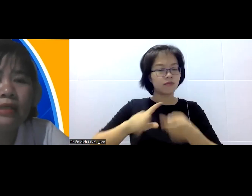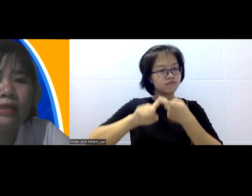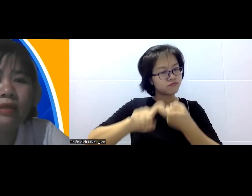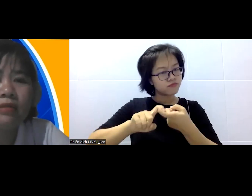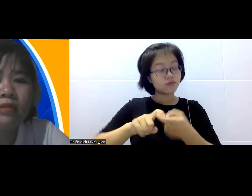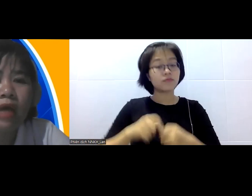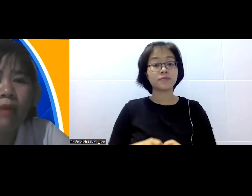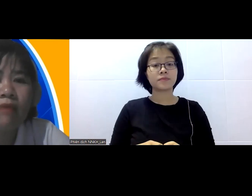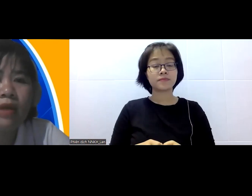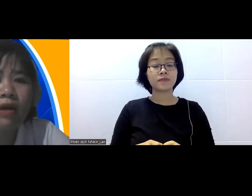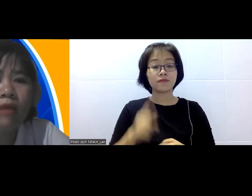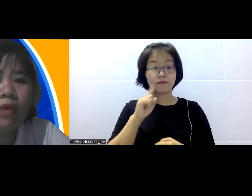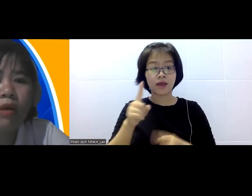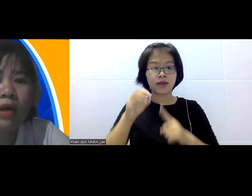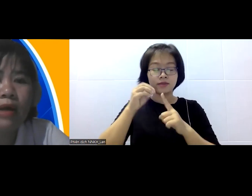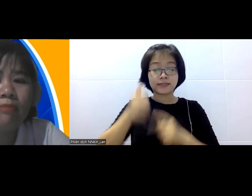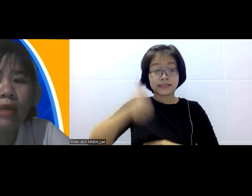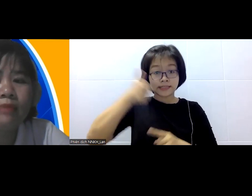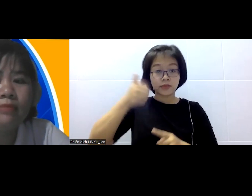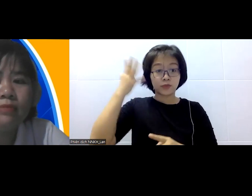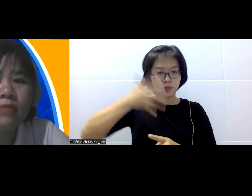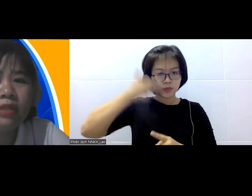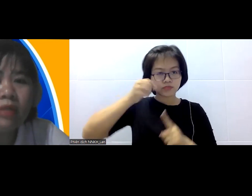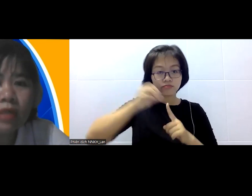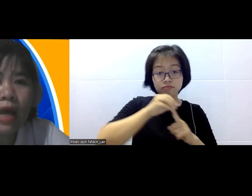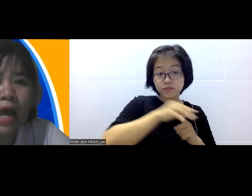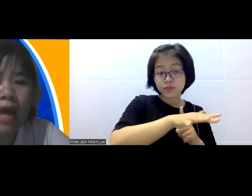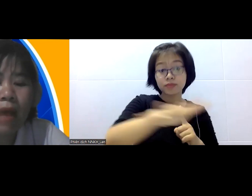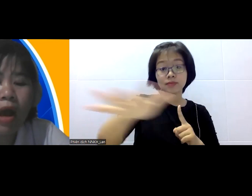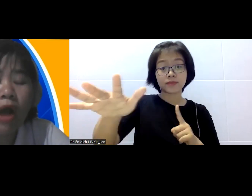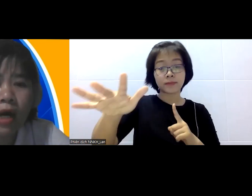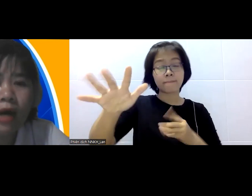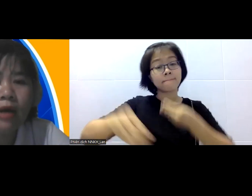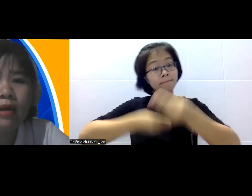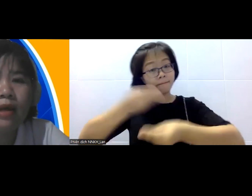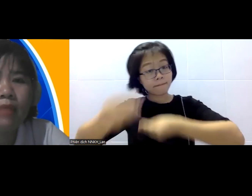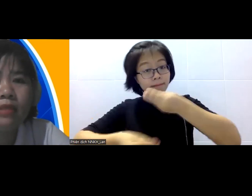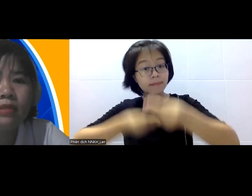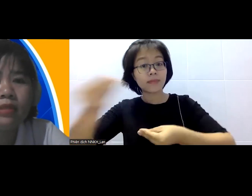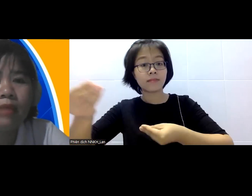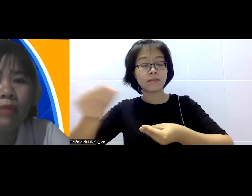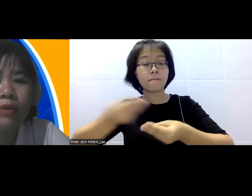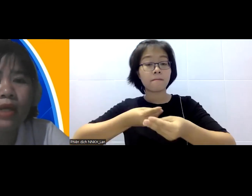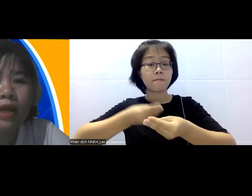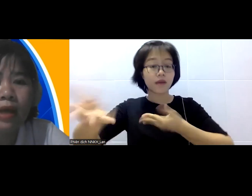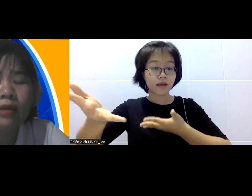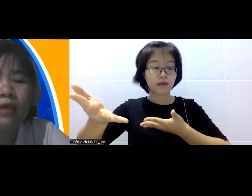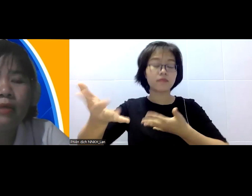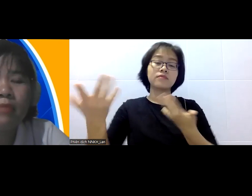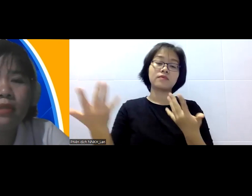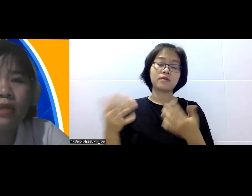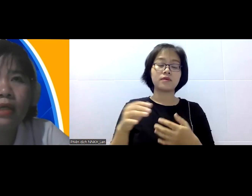Aparina có một cái hoạt động mà đi trước đó là A3 order nghĩa là mình tìm hiểu khách